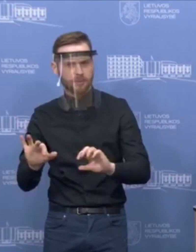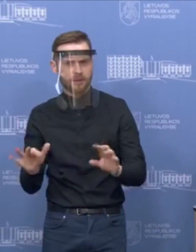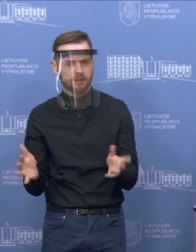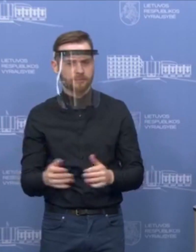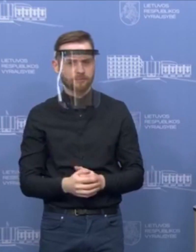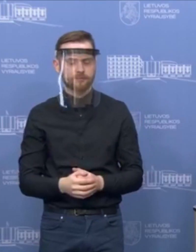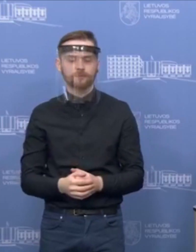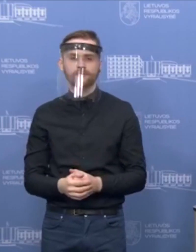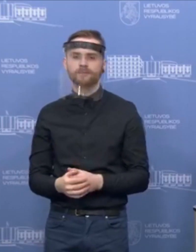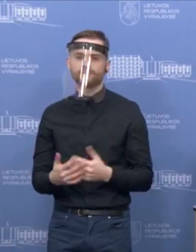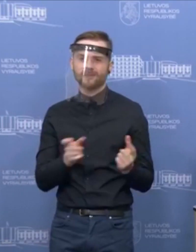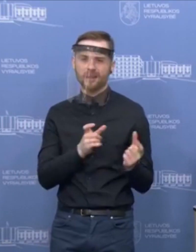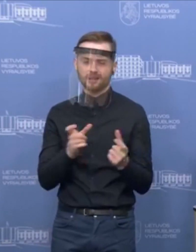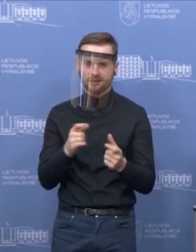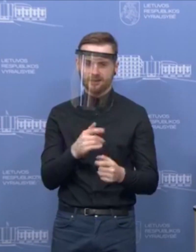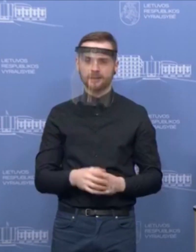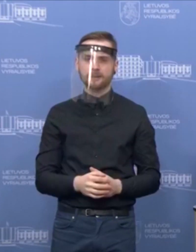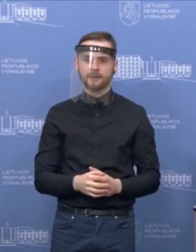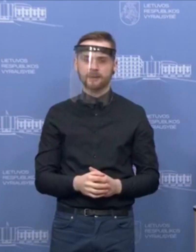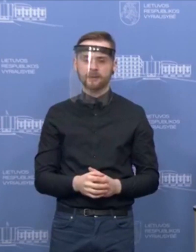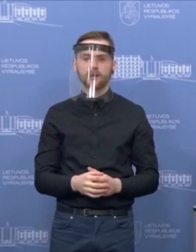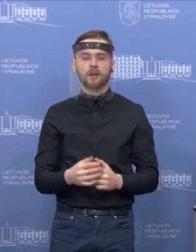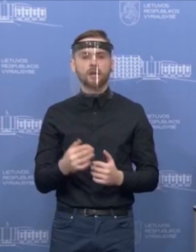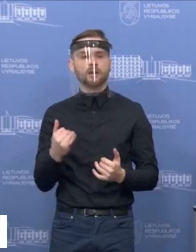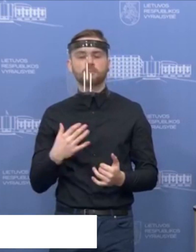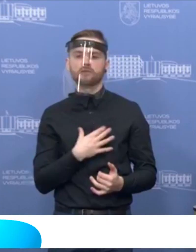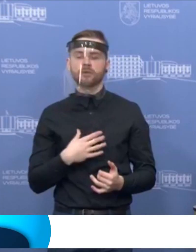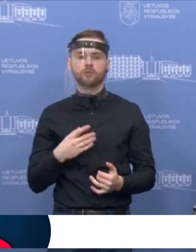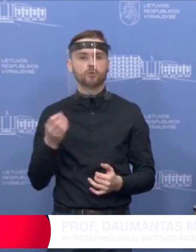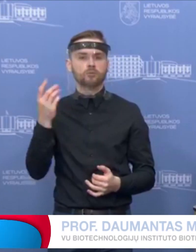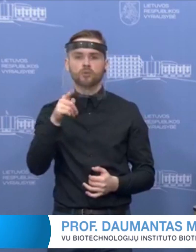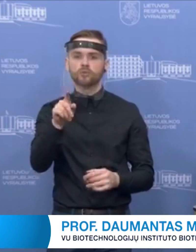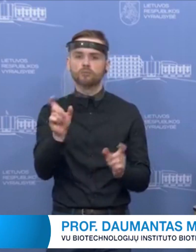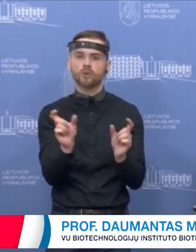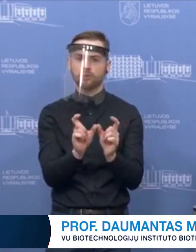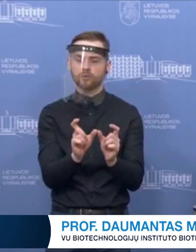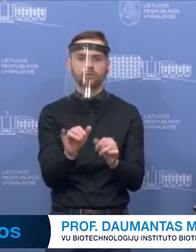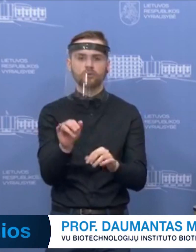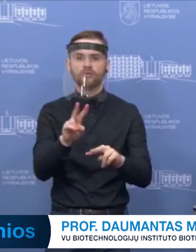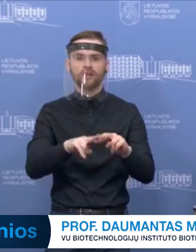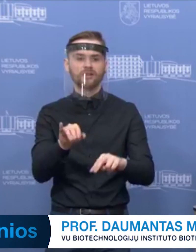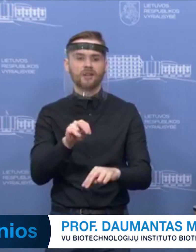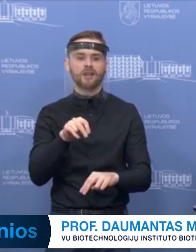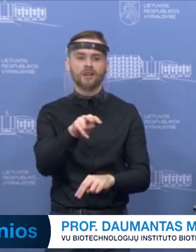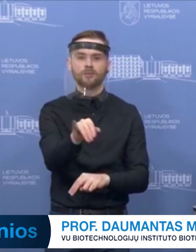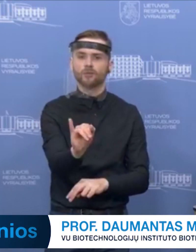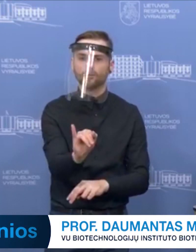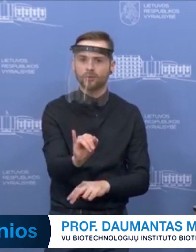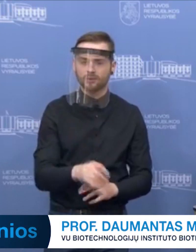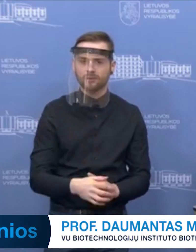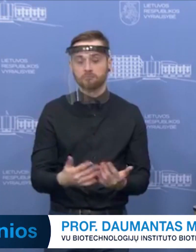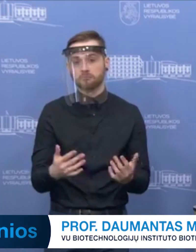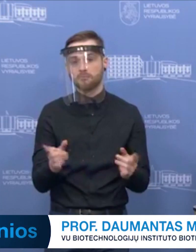Pabandykite, gana, logiškai pergalvoti, kur jūs vaikščiat. Na, sakykime, jūs buvot parduotuvėje ir jūs